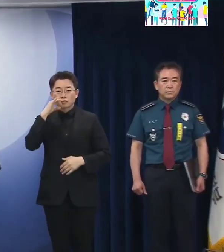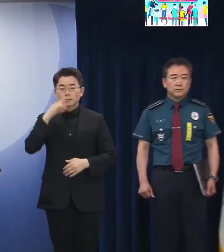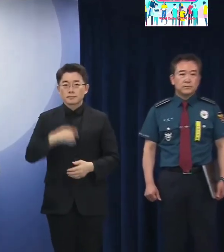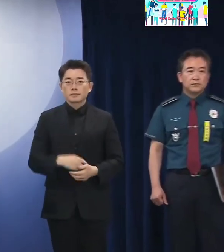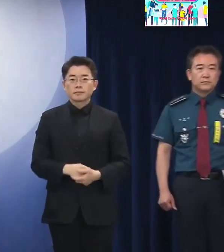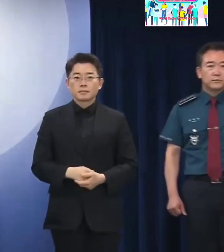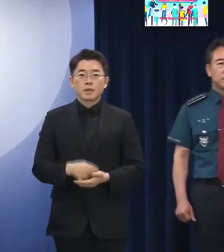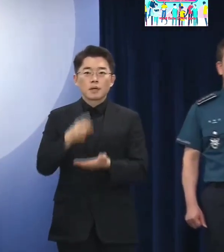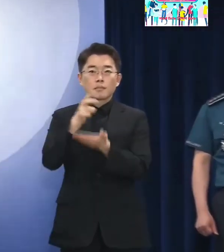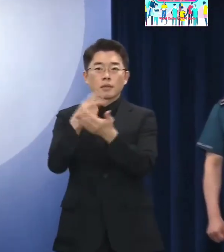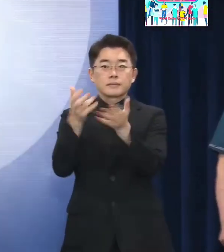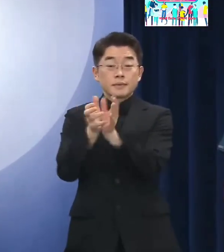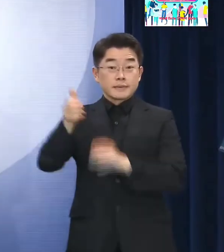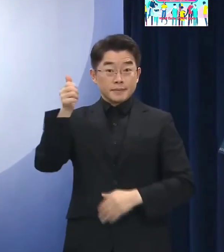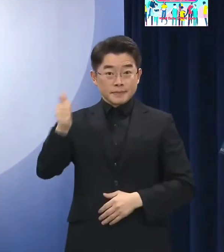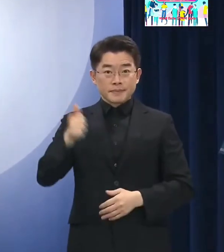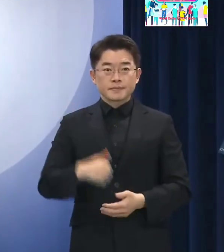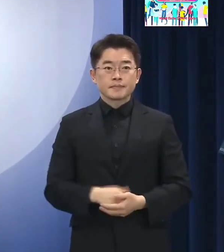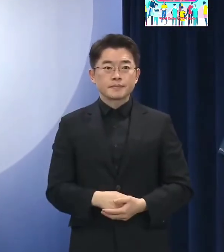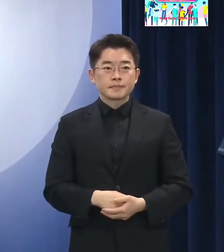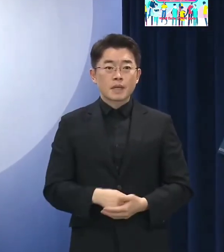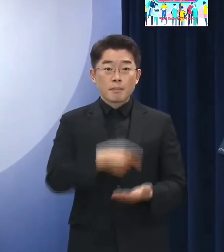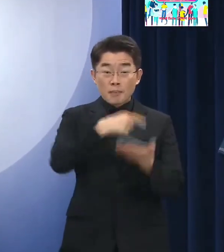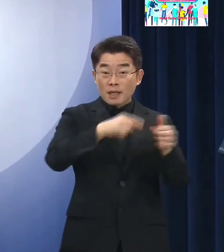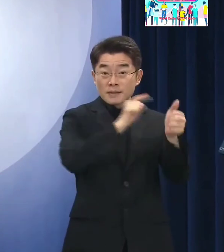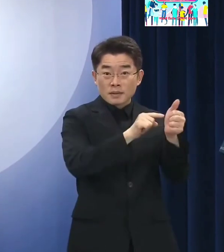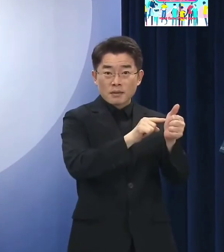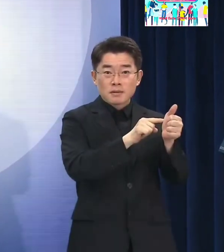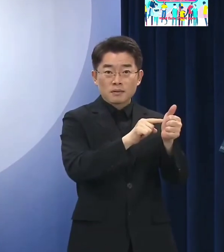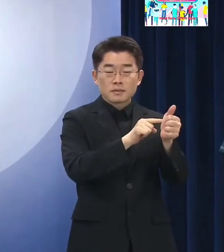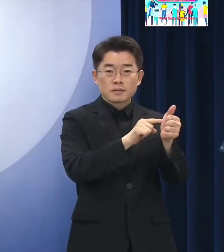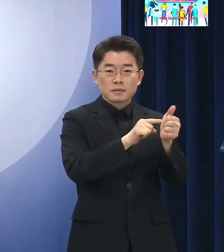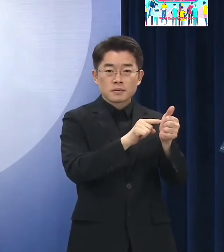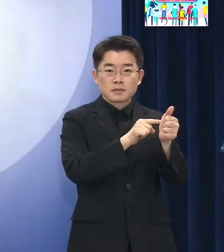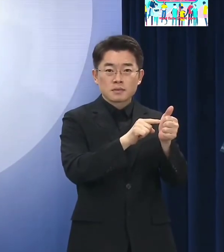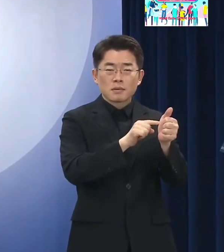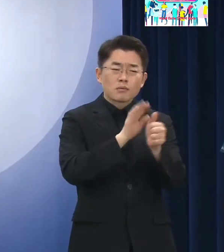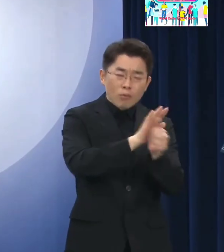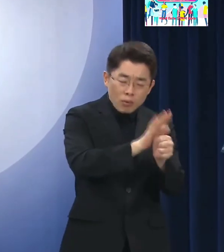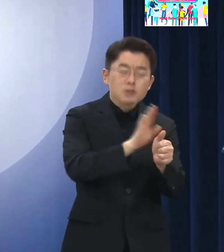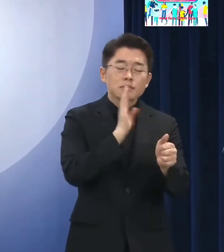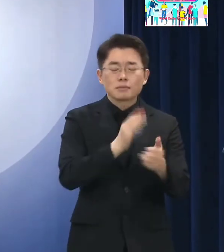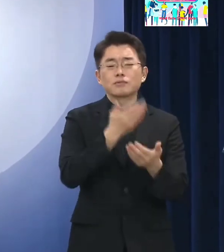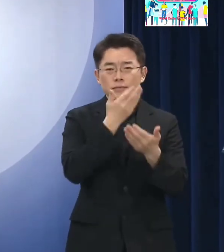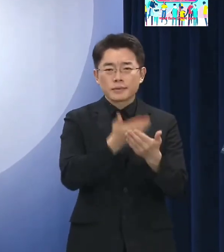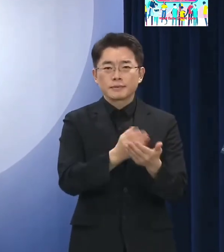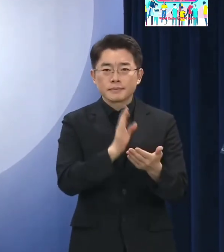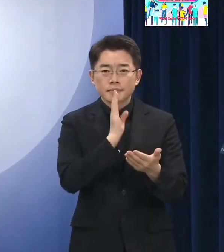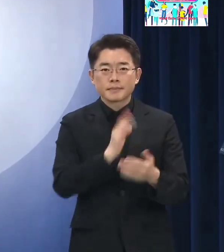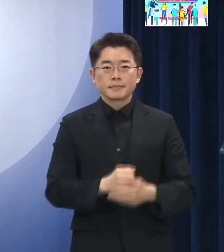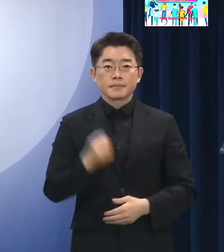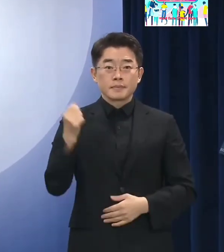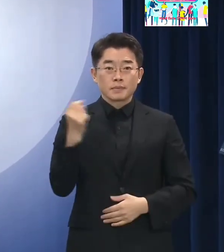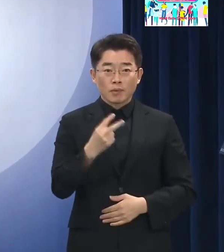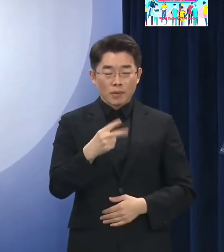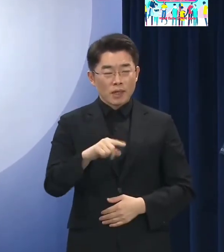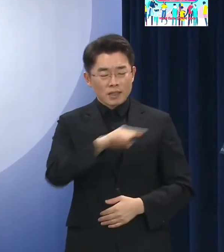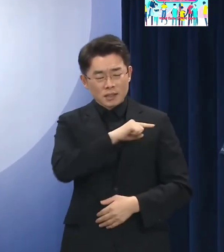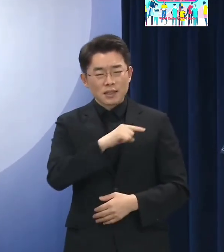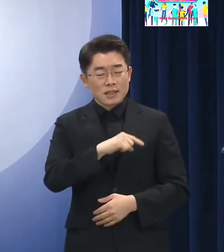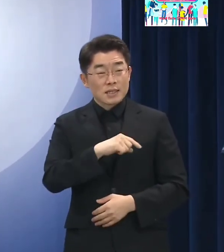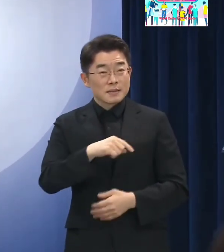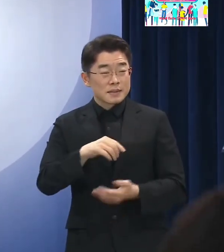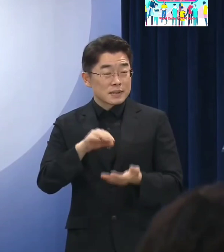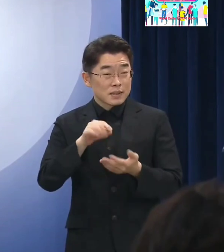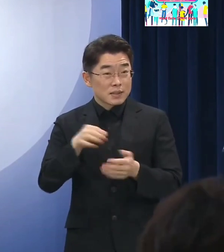법무부 장관입니다 범죄 피해자에 대한 구호가 대단히 중요하고 우선적으로 쓰여야 할 예산이라고 생각합니다